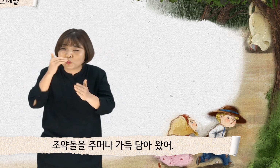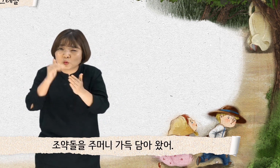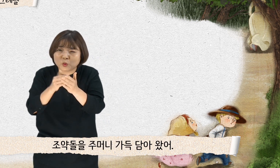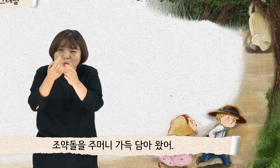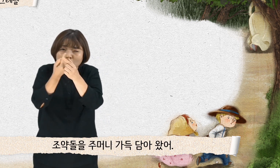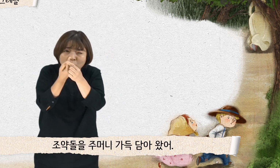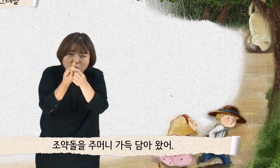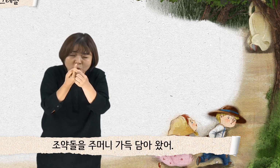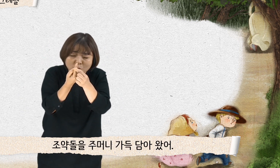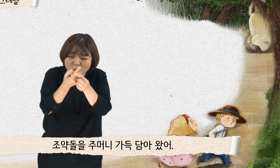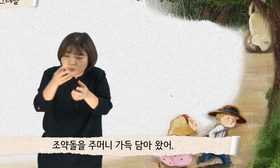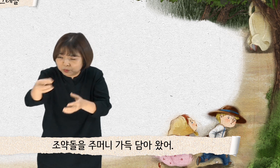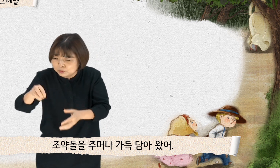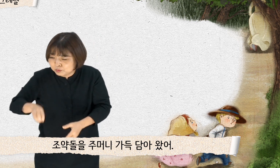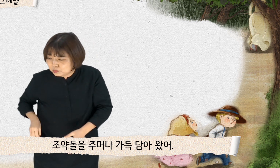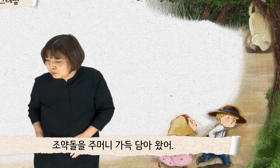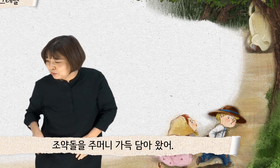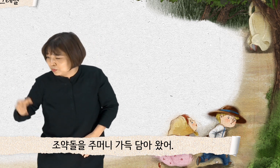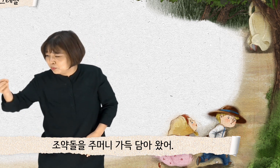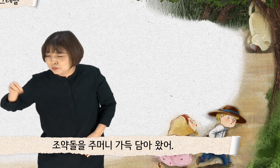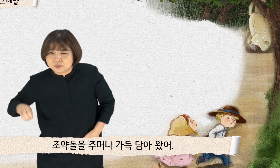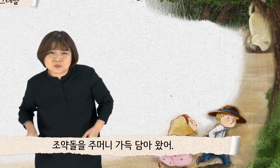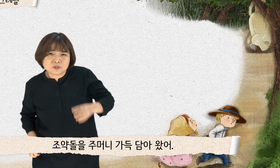조약돌을 주머니 가득 담아왔어.